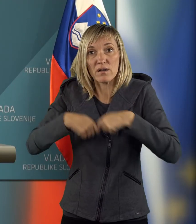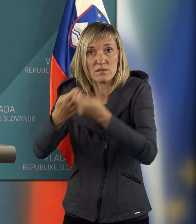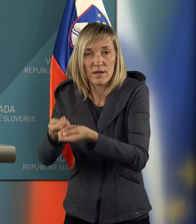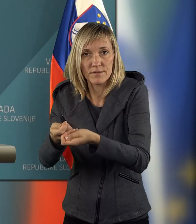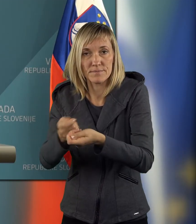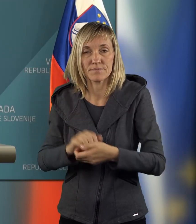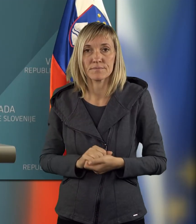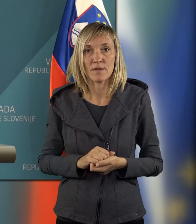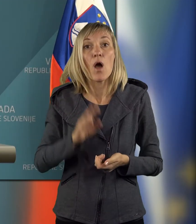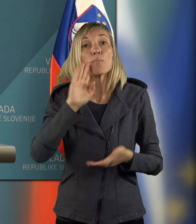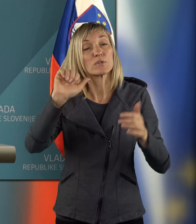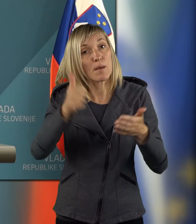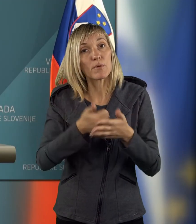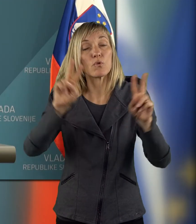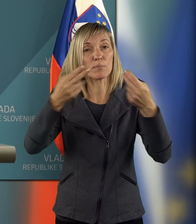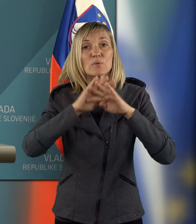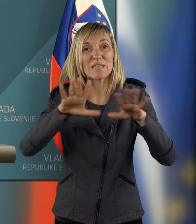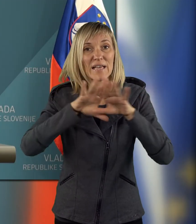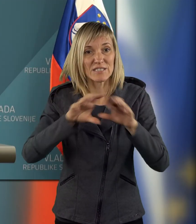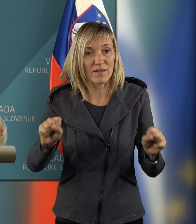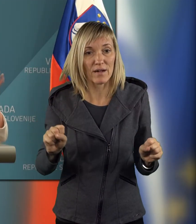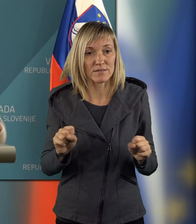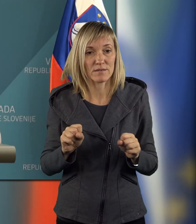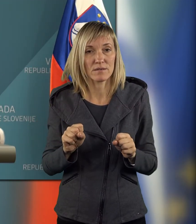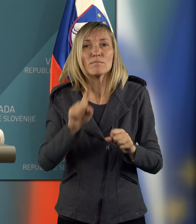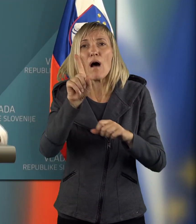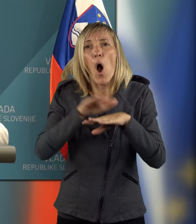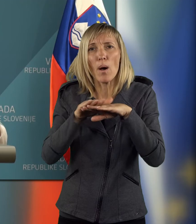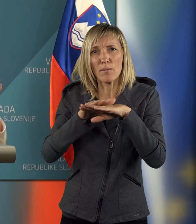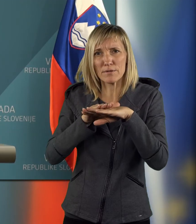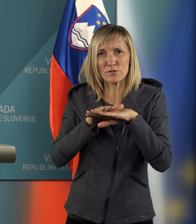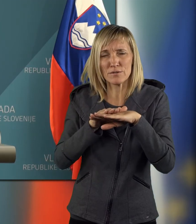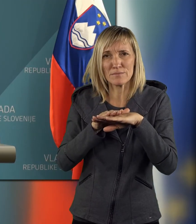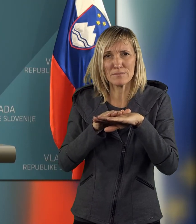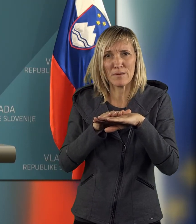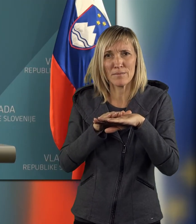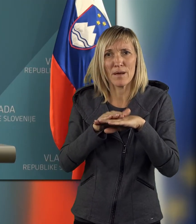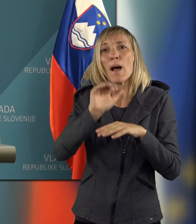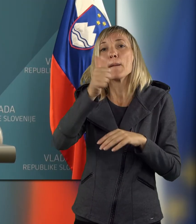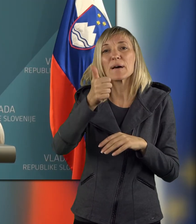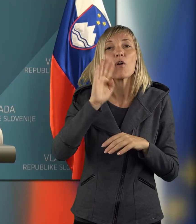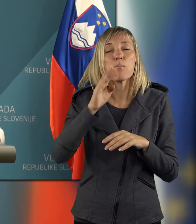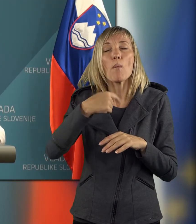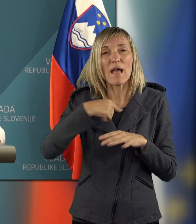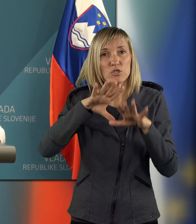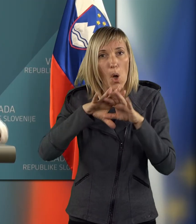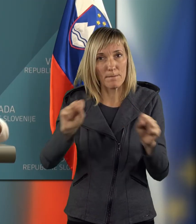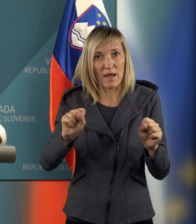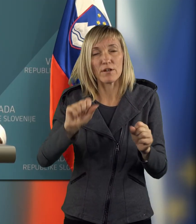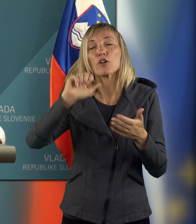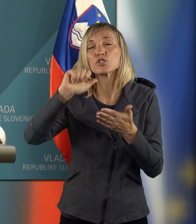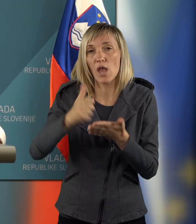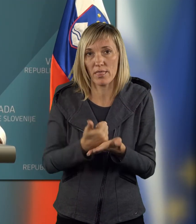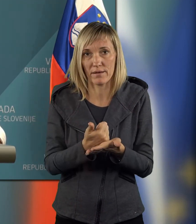Boste zdaj znova pozvali vse izvajalce? Se upravičujem. Glejte, najprej bom opravlja